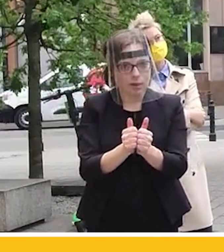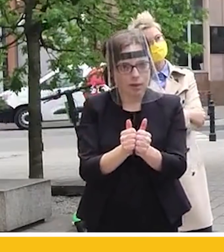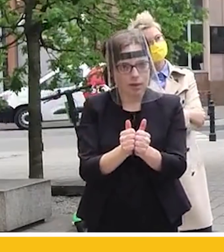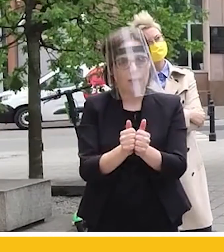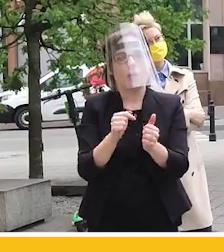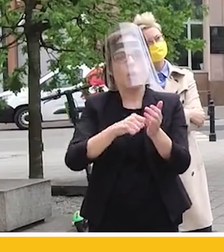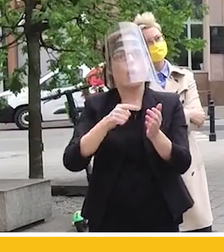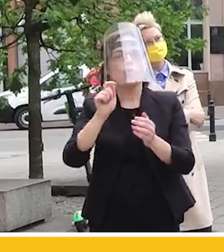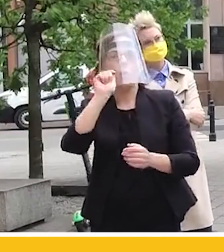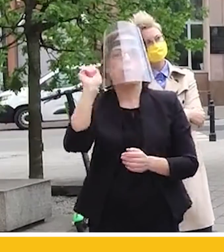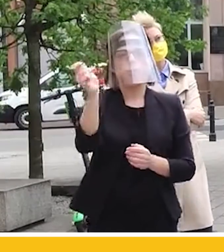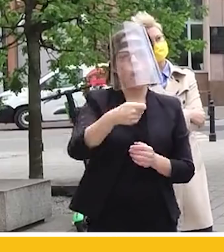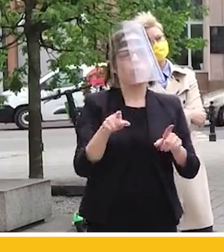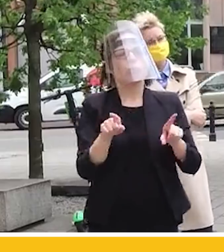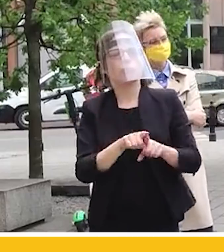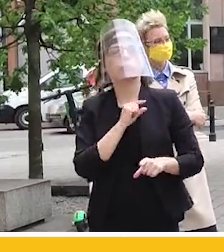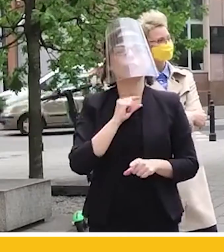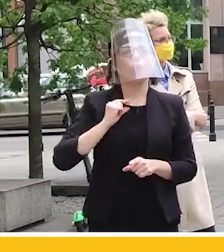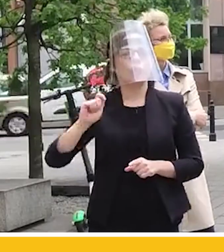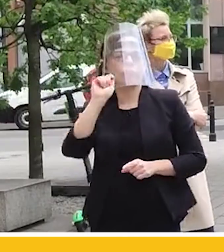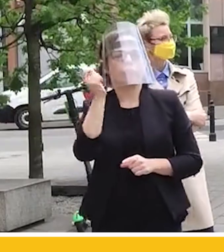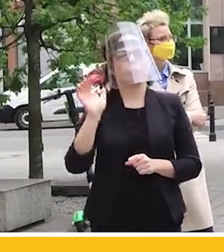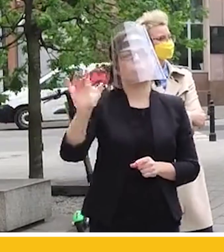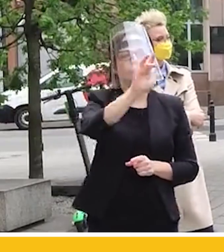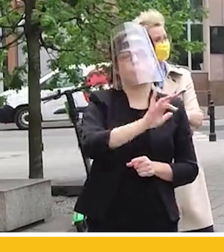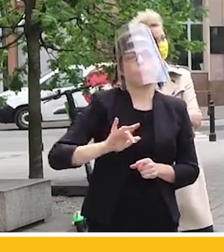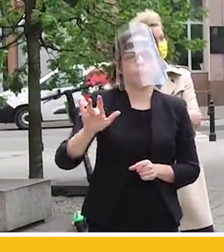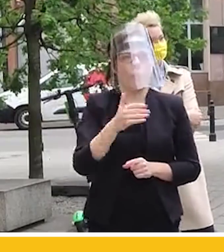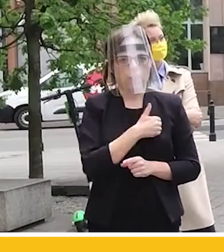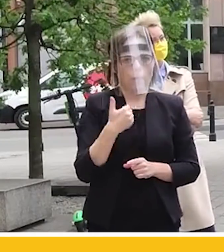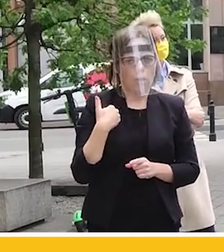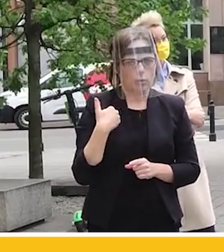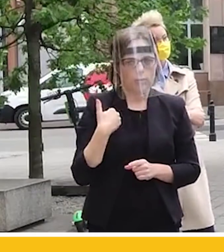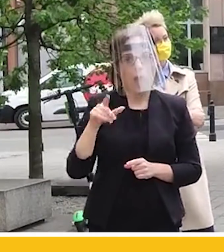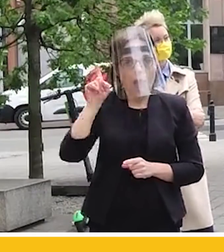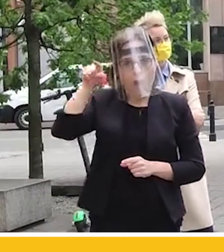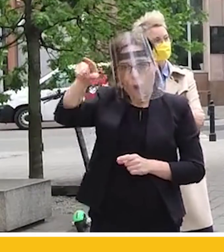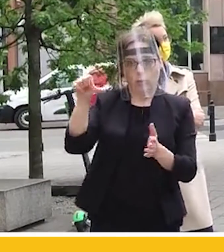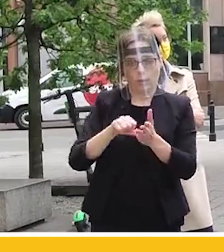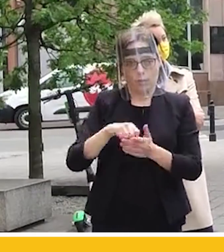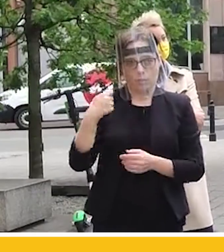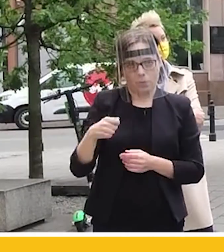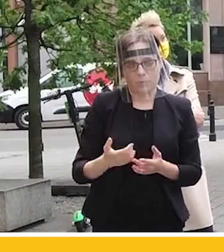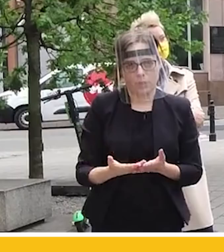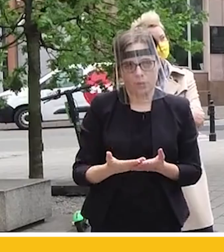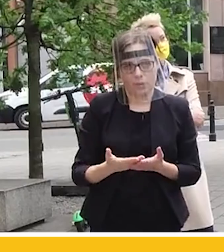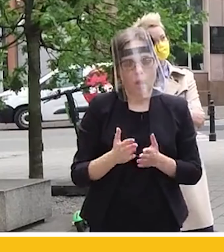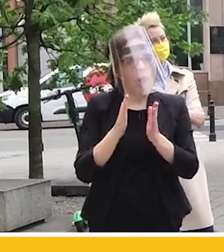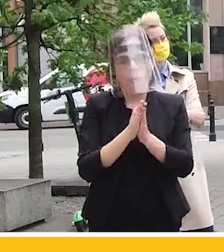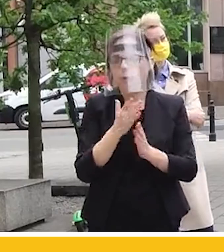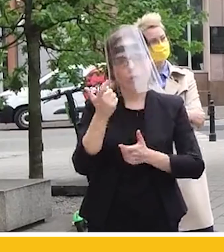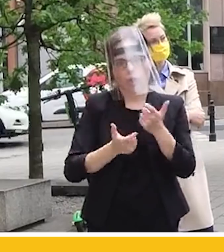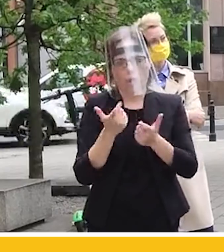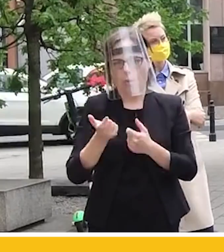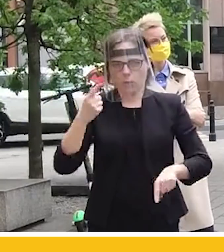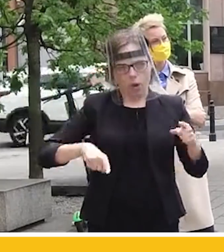cała podróż duszpasterska, którą prezydent Duda teraz odbywa po kraju, jako kandydat na prezydenta. Proszę więc nie ściemniać, mówiąc